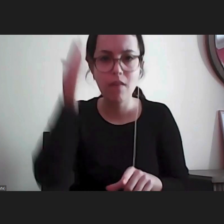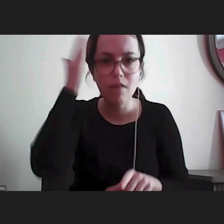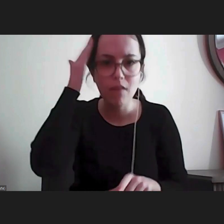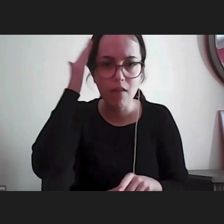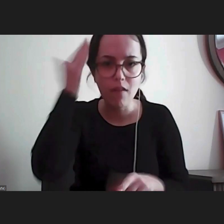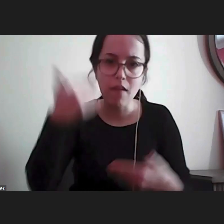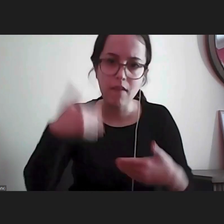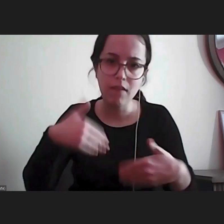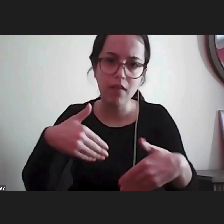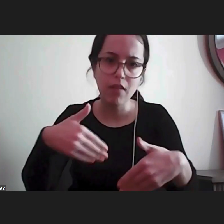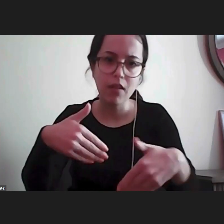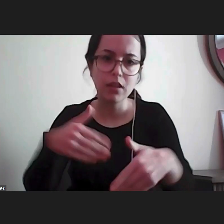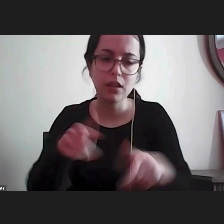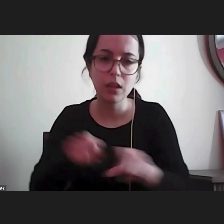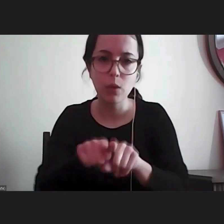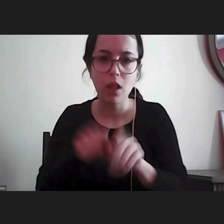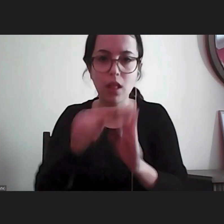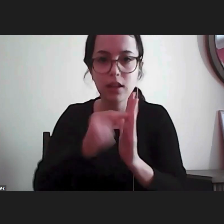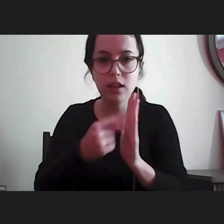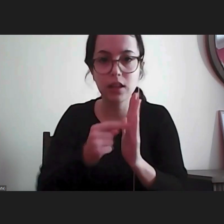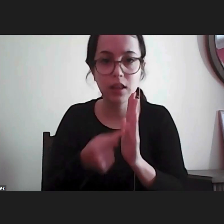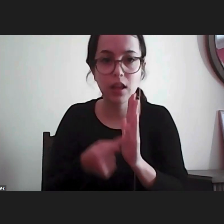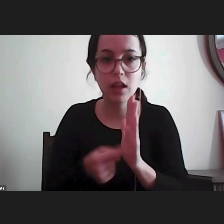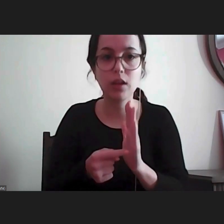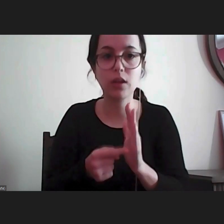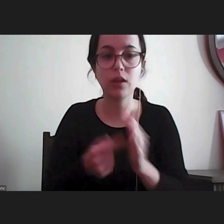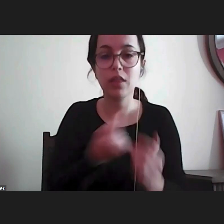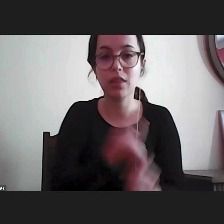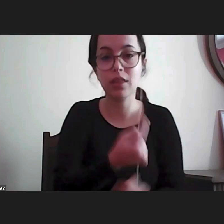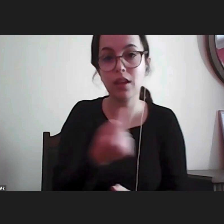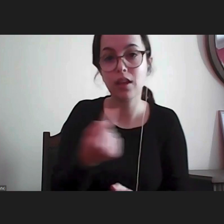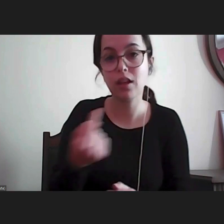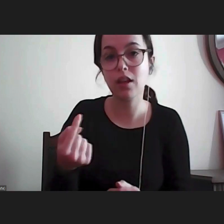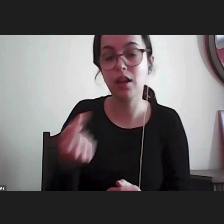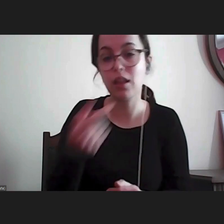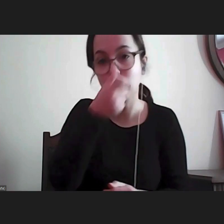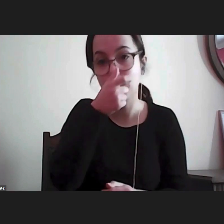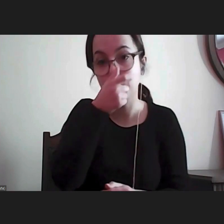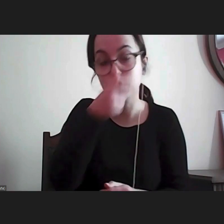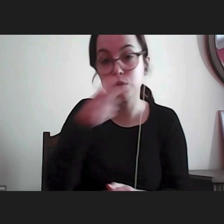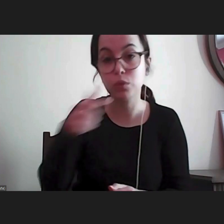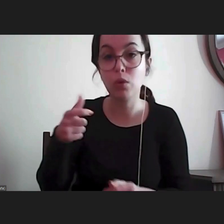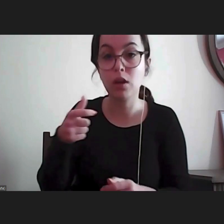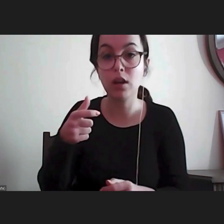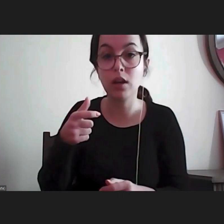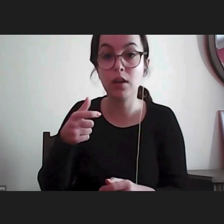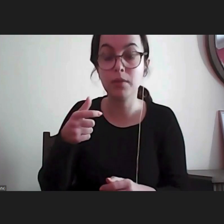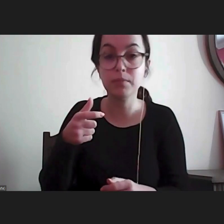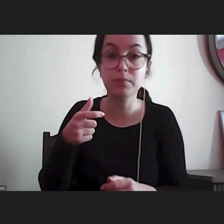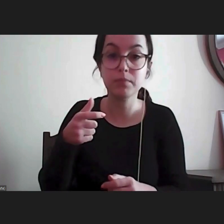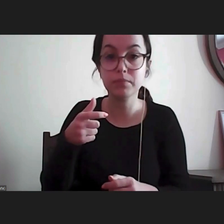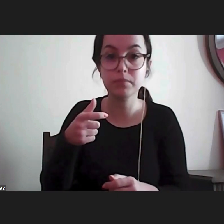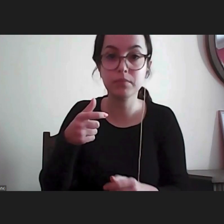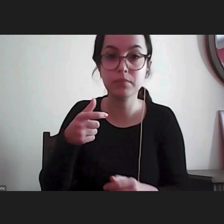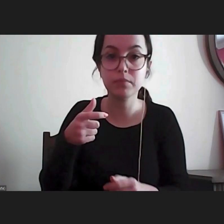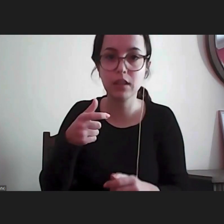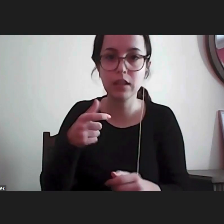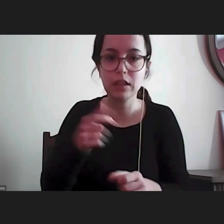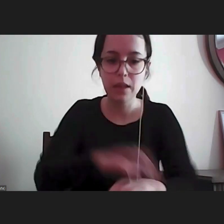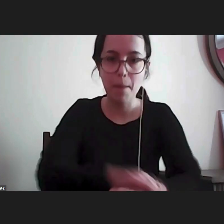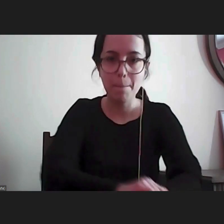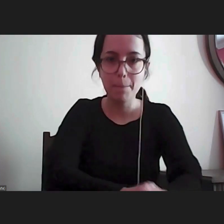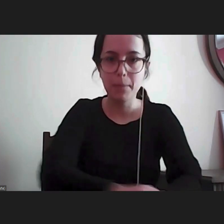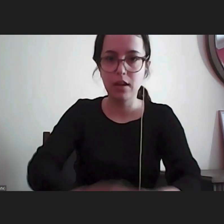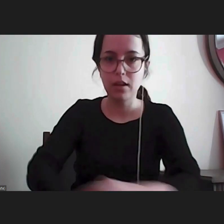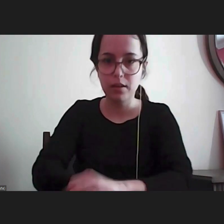ficava um bocadinho ao critério a adequação de cada agente no momento conter ou não conter fisicamente determinado doente e